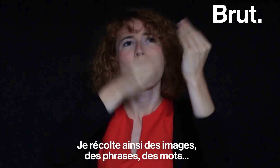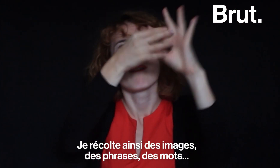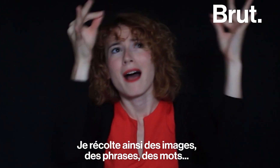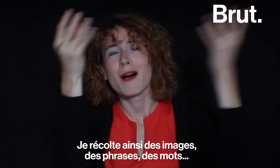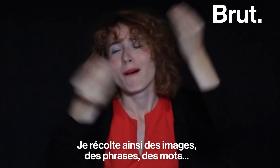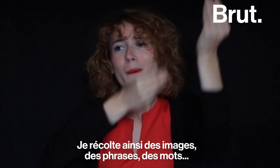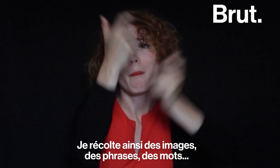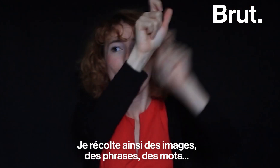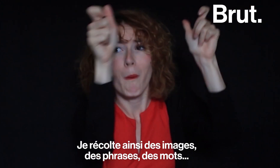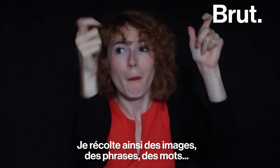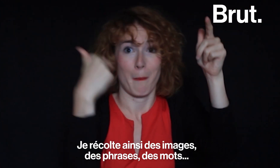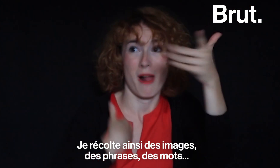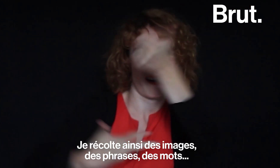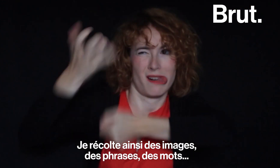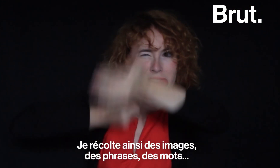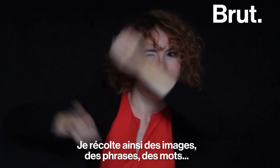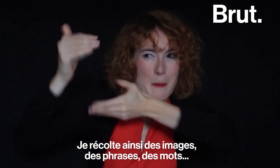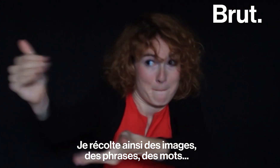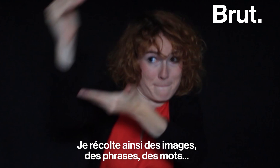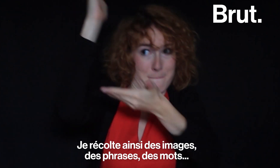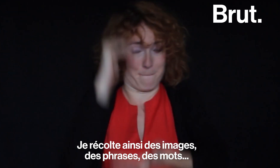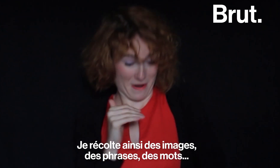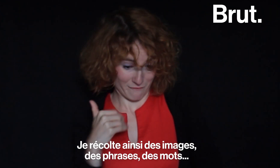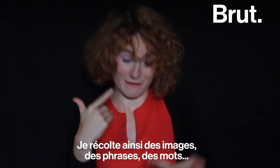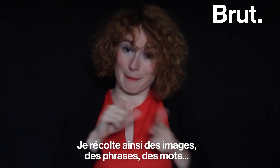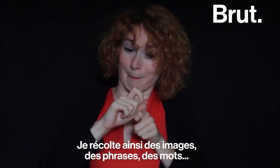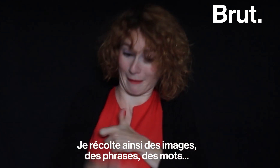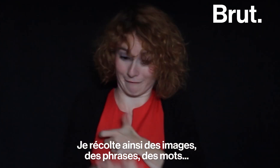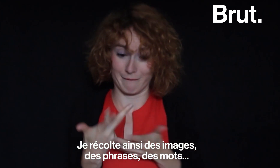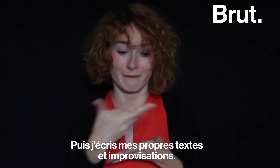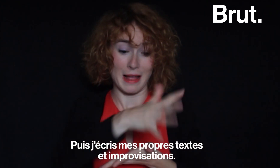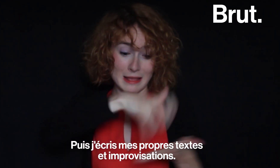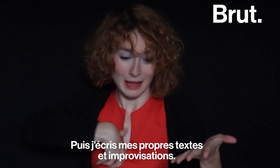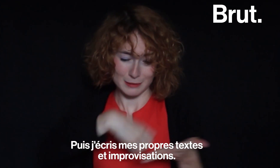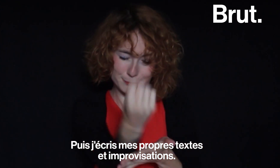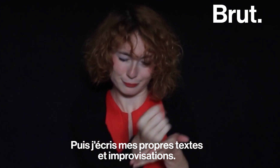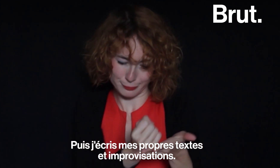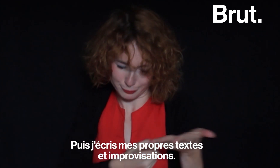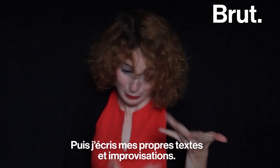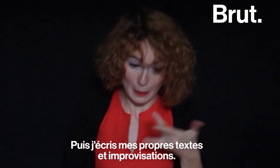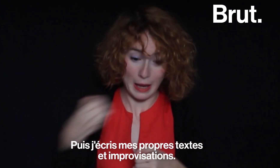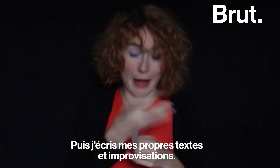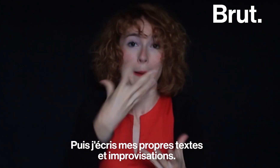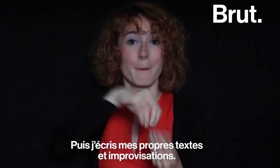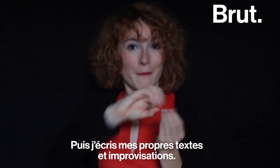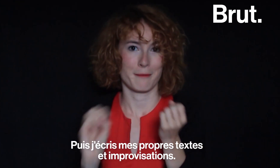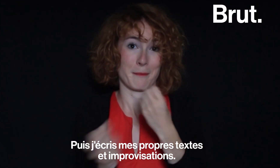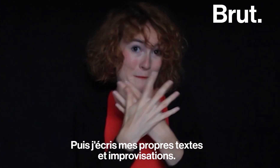-toi